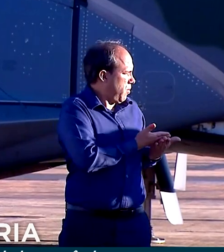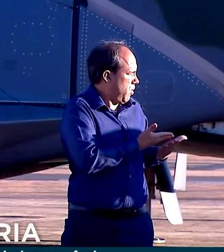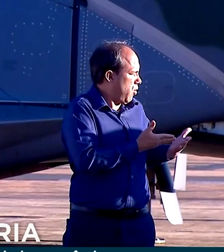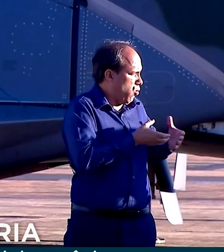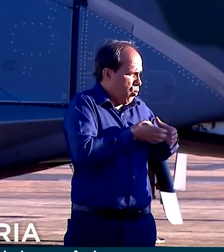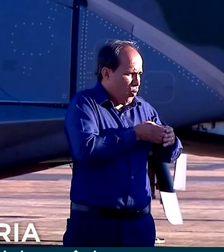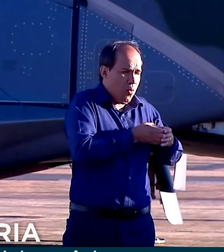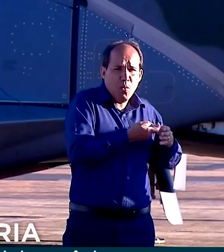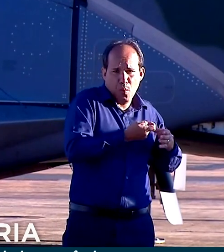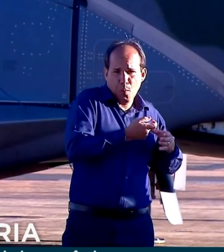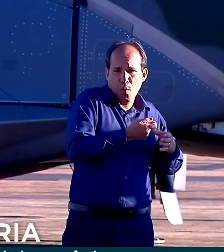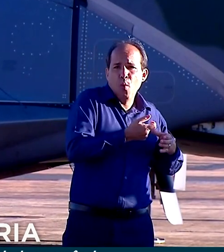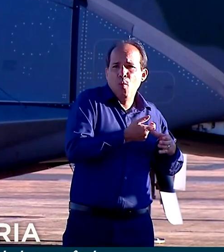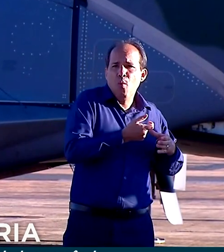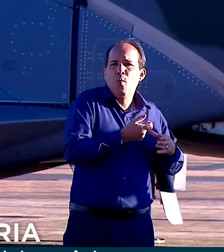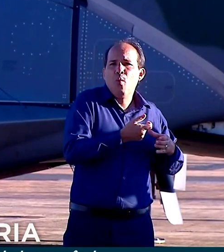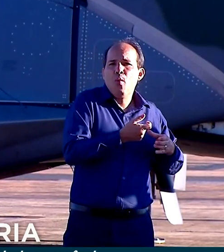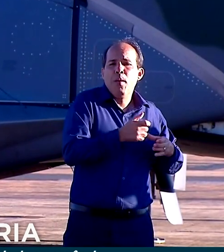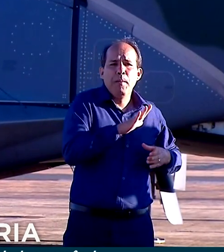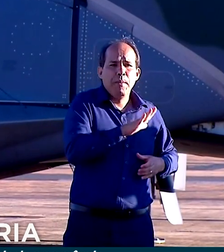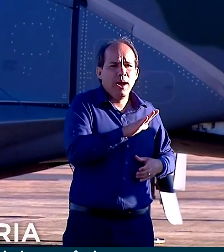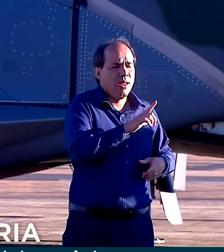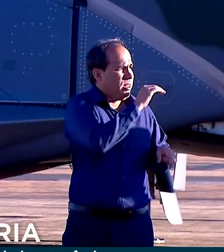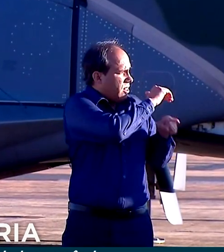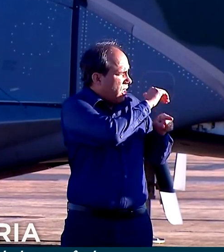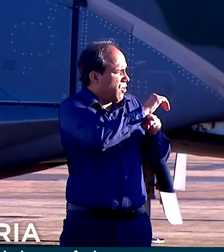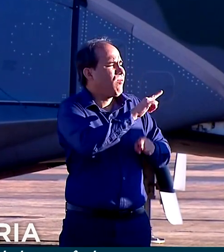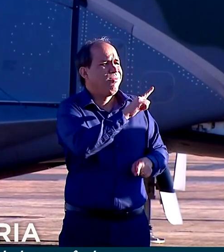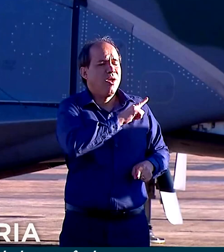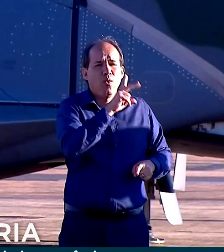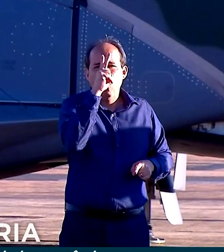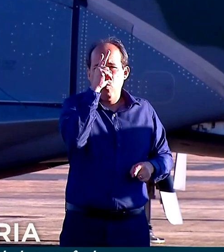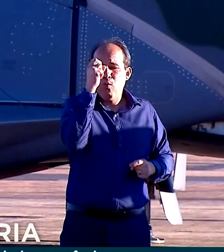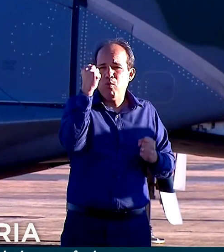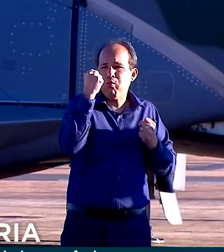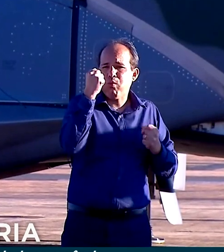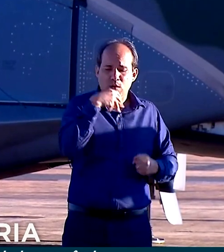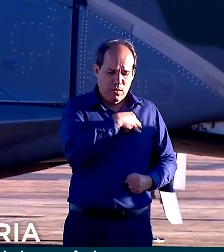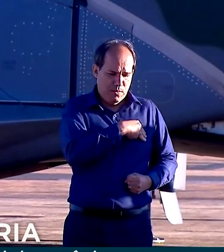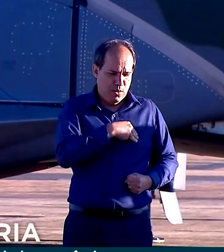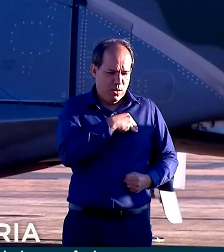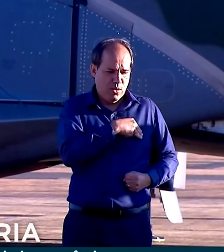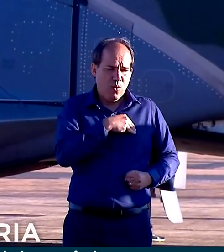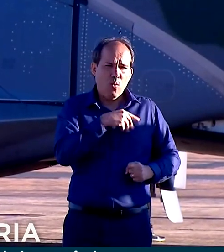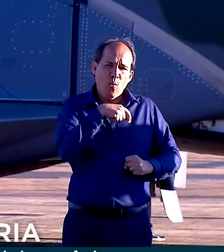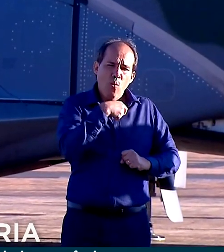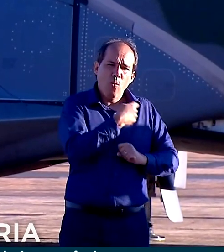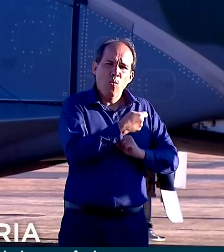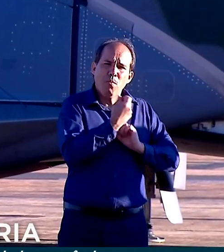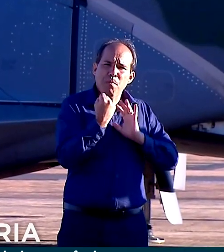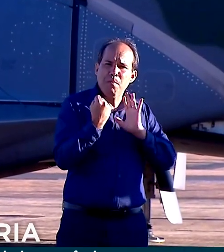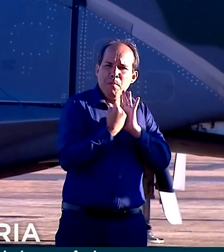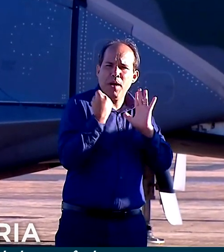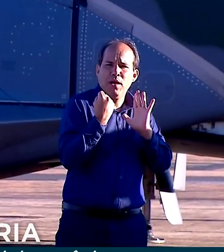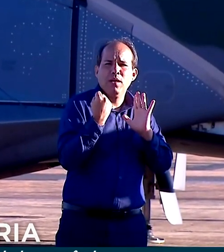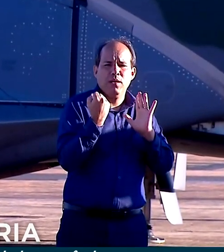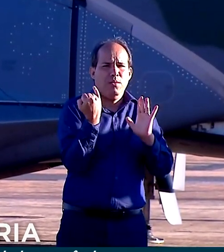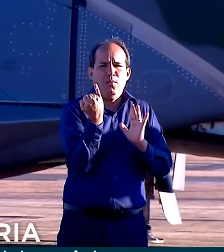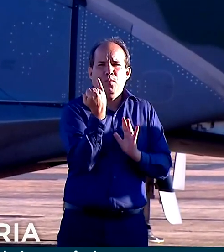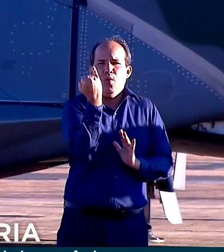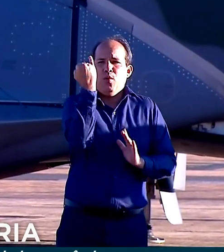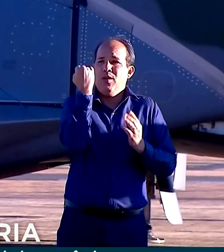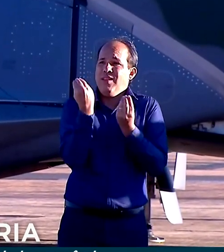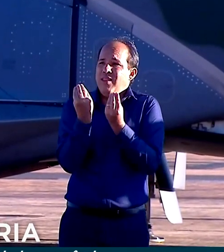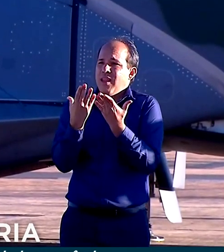pequeno contingente, mas que tem uma grande missão, um grande simbolismo que